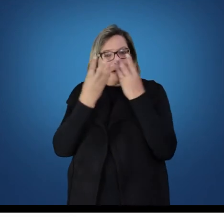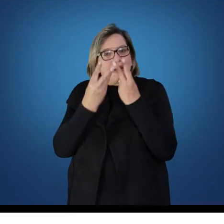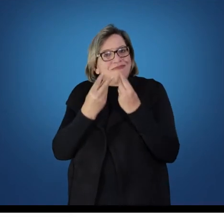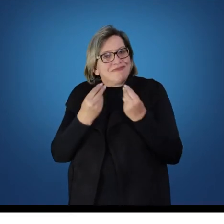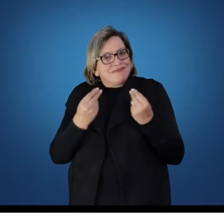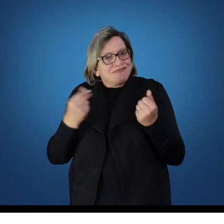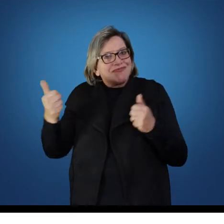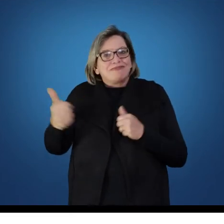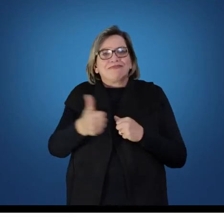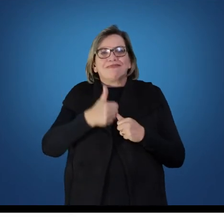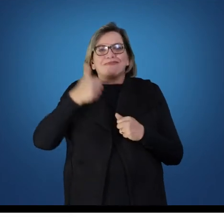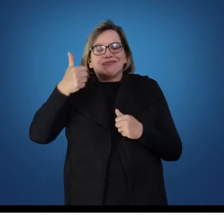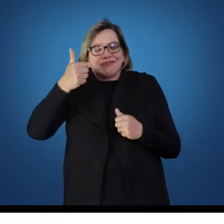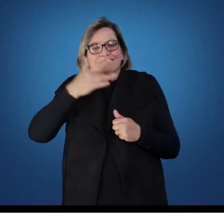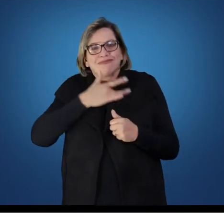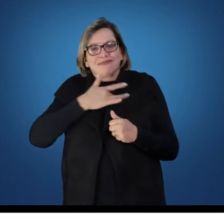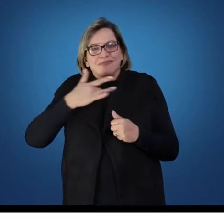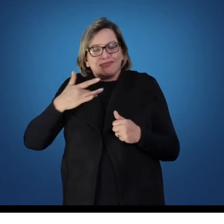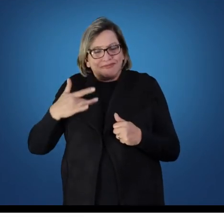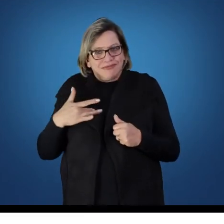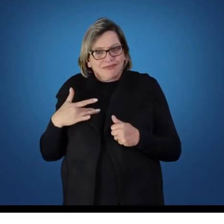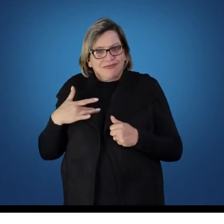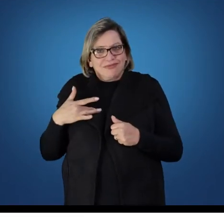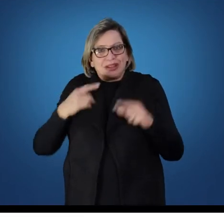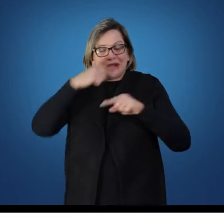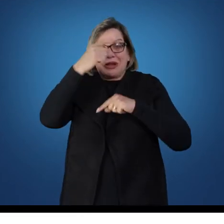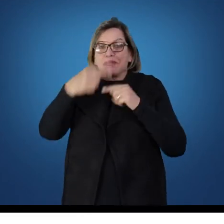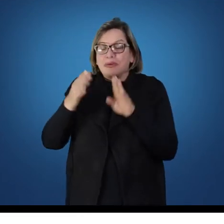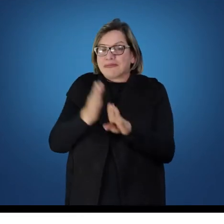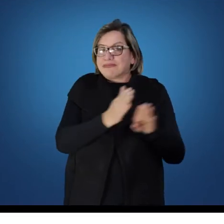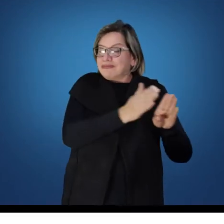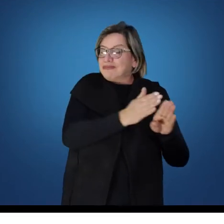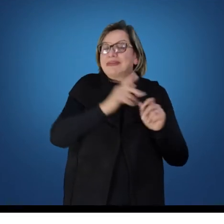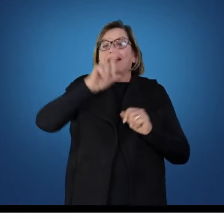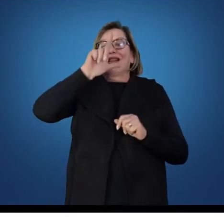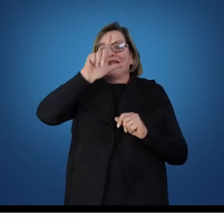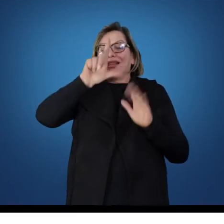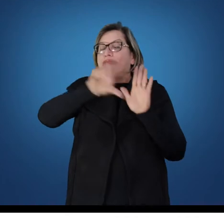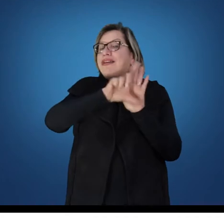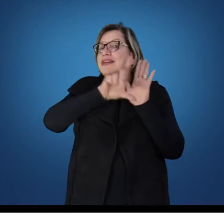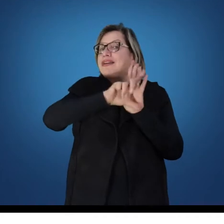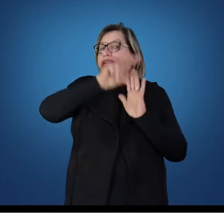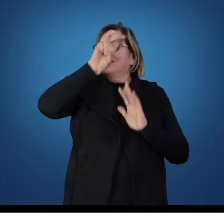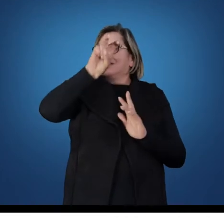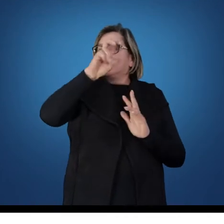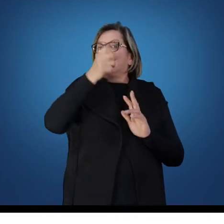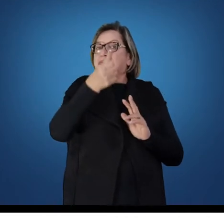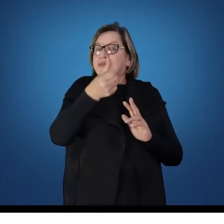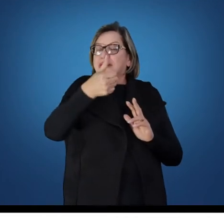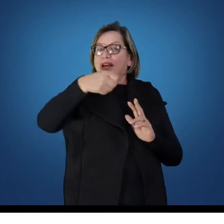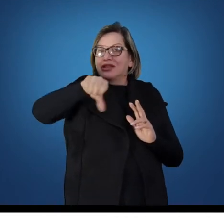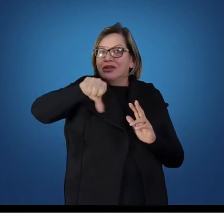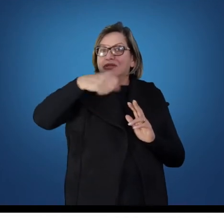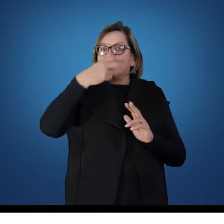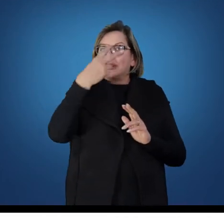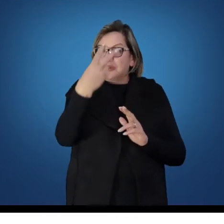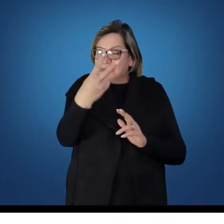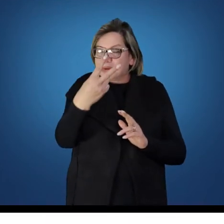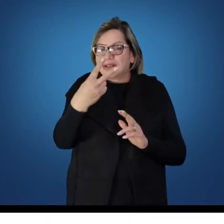Com a lei de diretrizes e bases 5.692, de 1971, ocorre, aí, no regime militar,